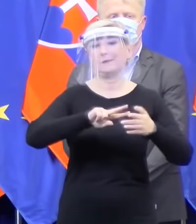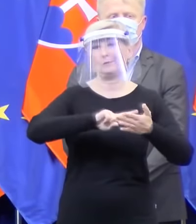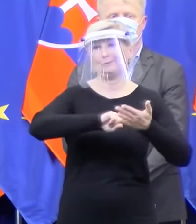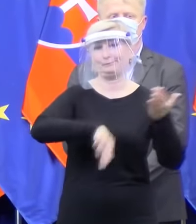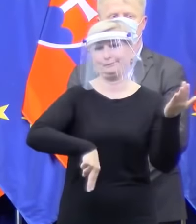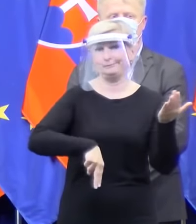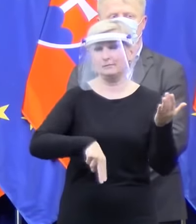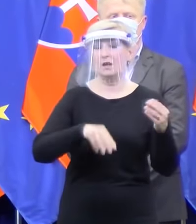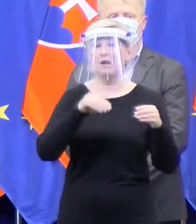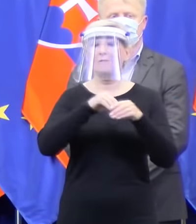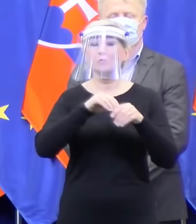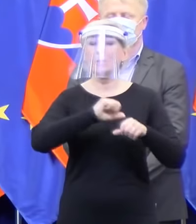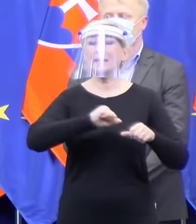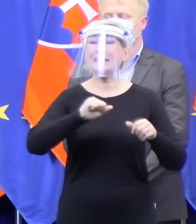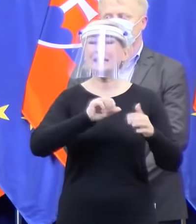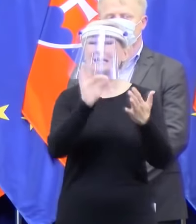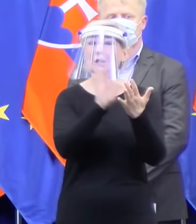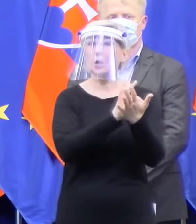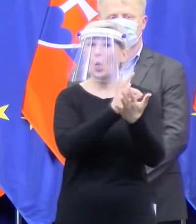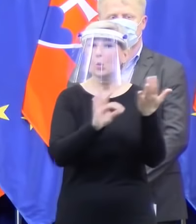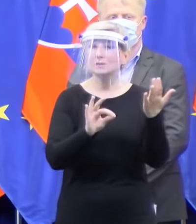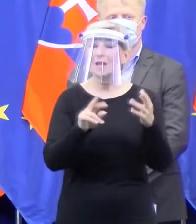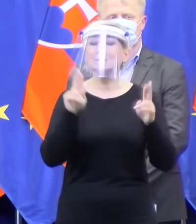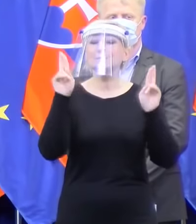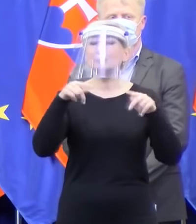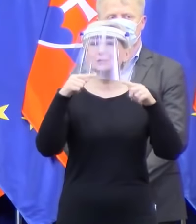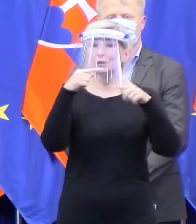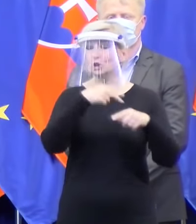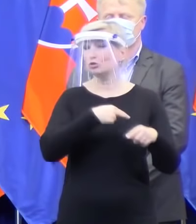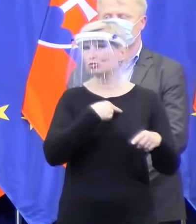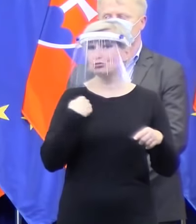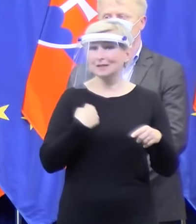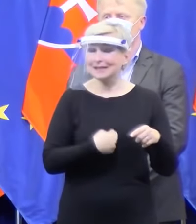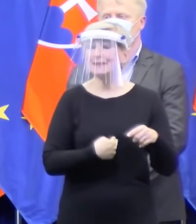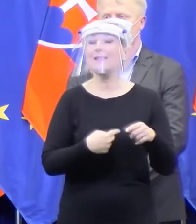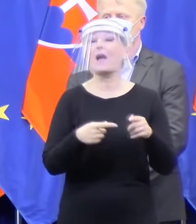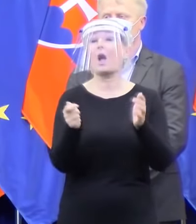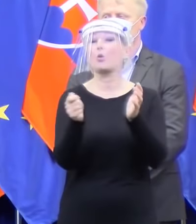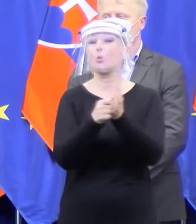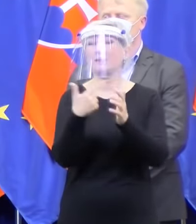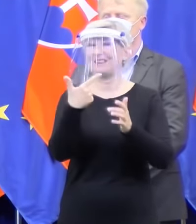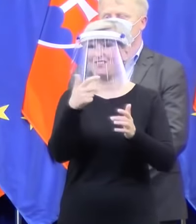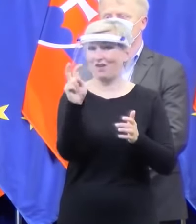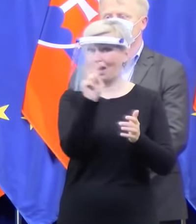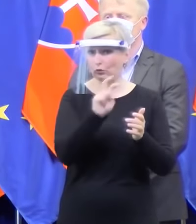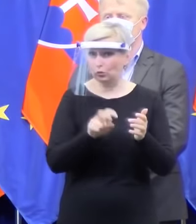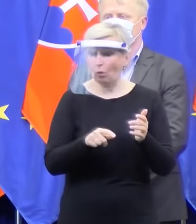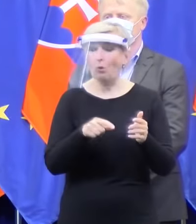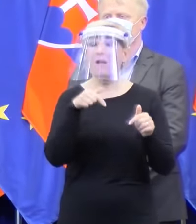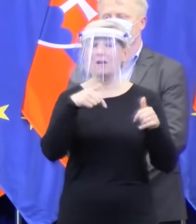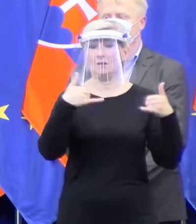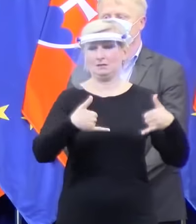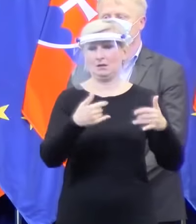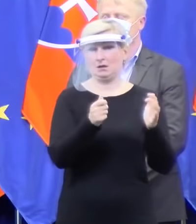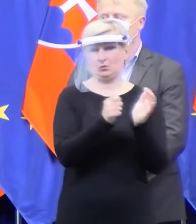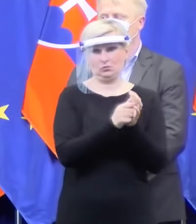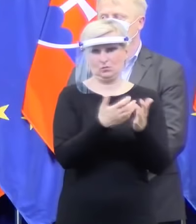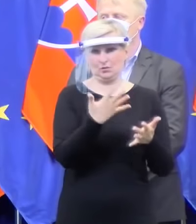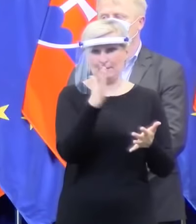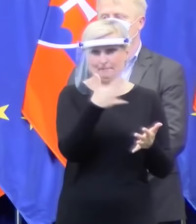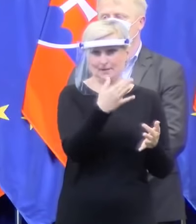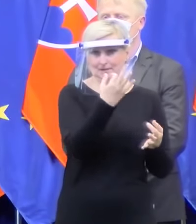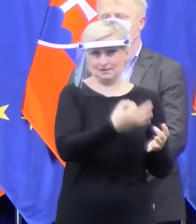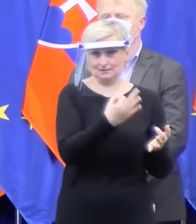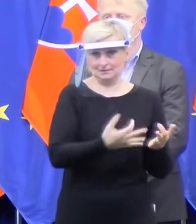kúpite za 2 doláre, tak on to kúpil za 30 eur. Čiže to je 15-násobné predraženie. Jasné, že v tom istom čase jeho syn si kúpoval